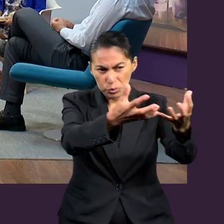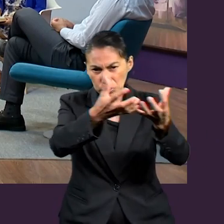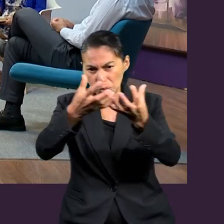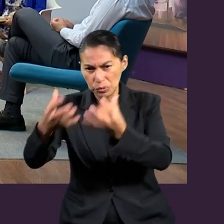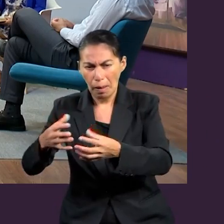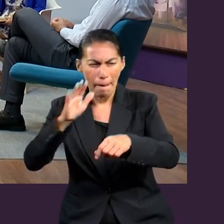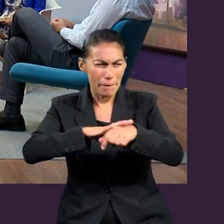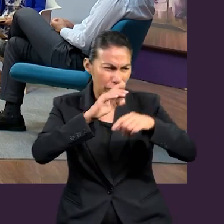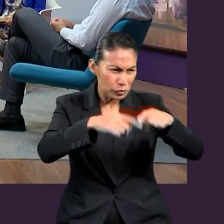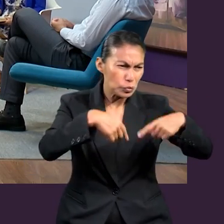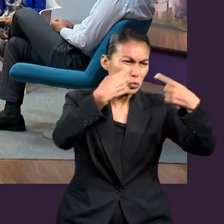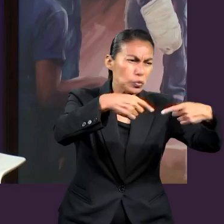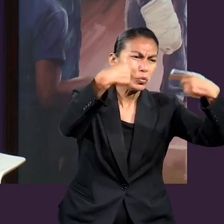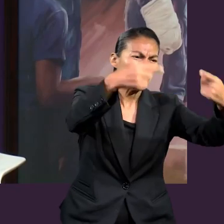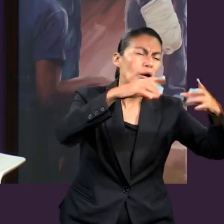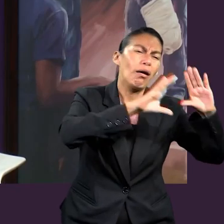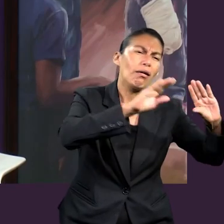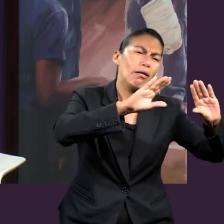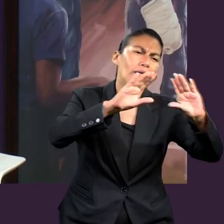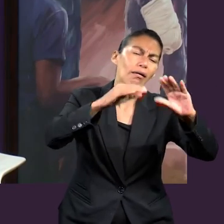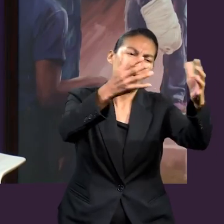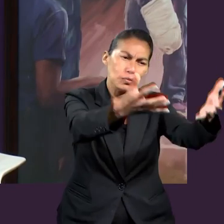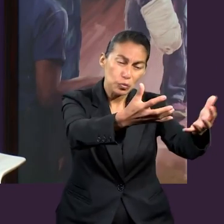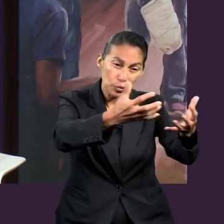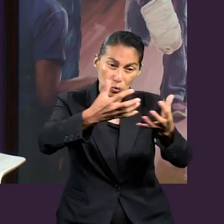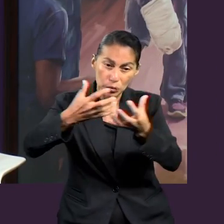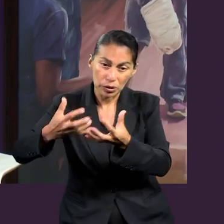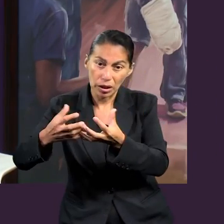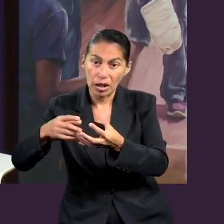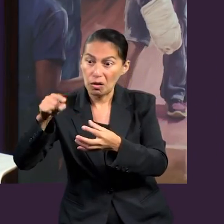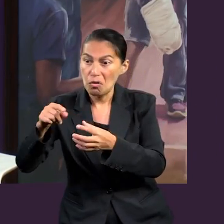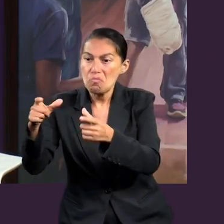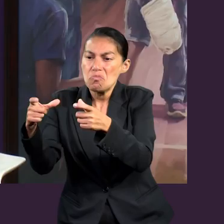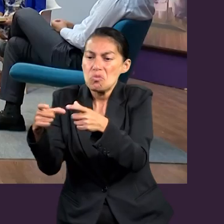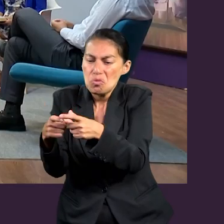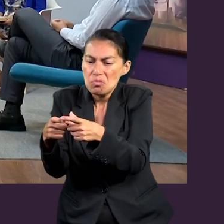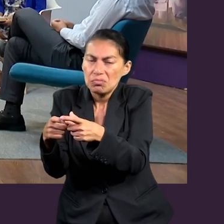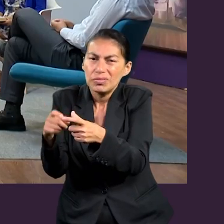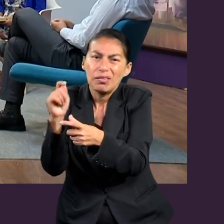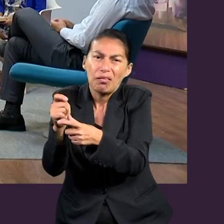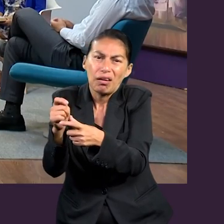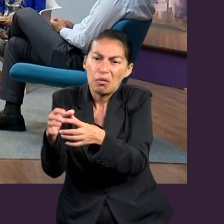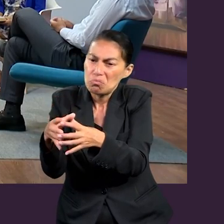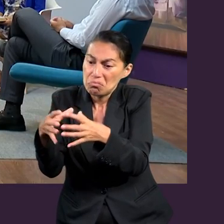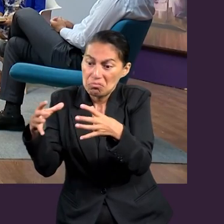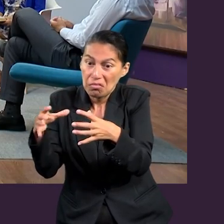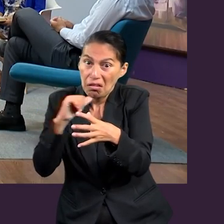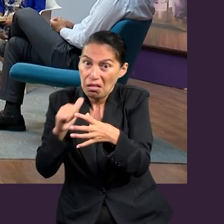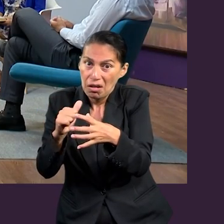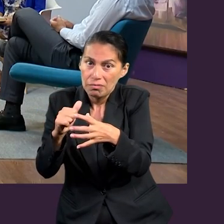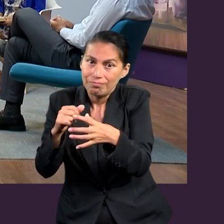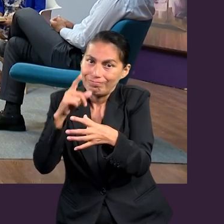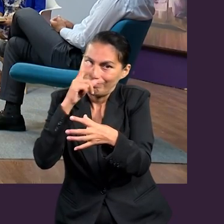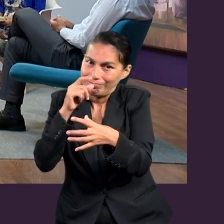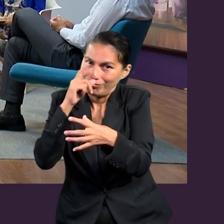Y si no crece la iglesia, significa que algo está fallando. Correcto. Gracias, Emeralda. En el minuto y medio que nos queda,